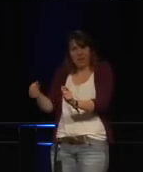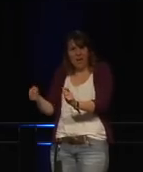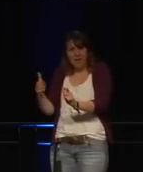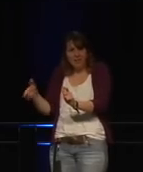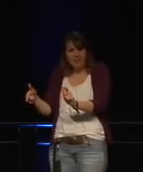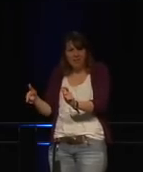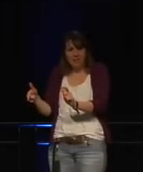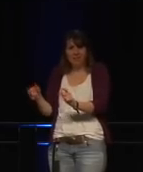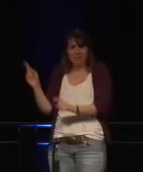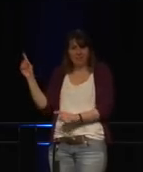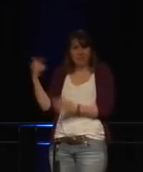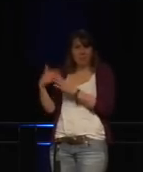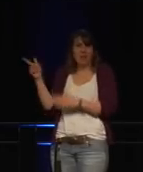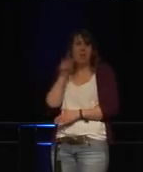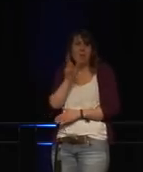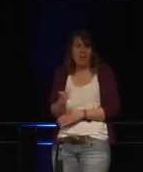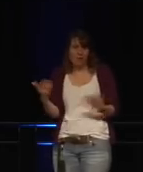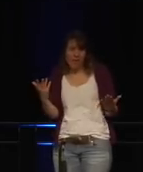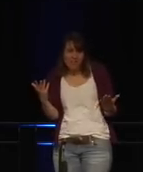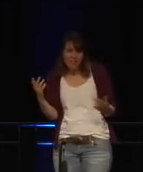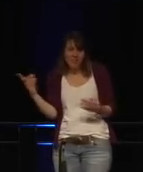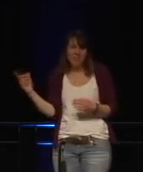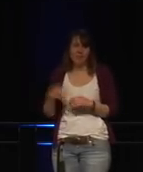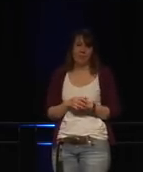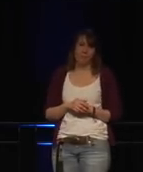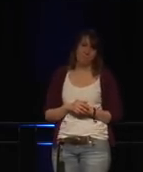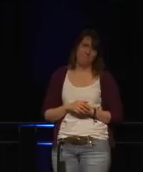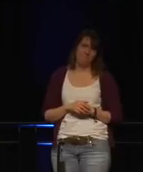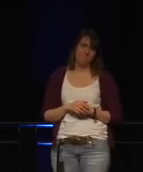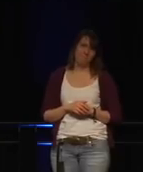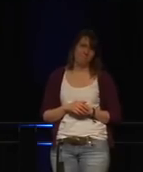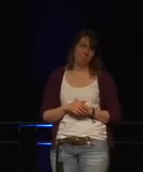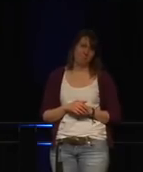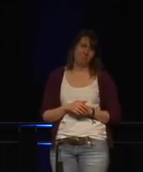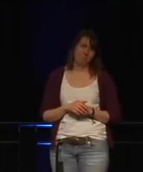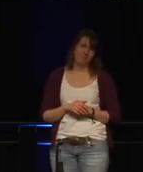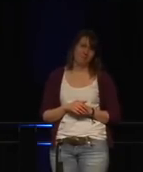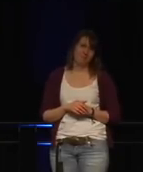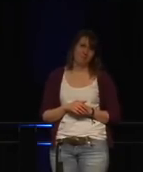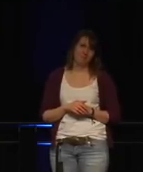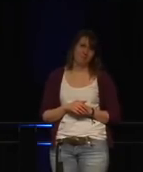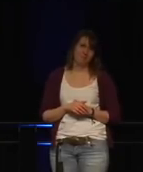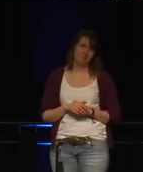-Fehlern. Das Passwort ist 10x8. Wenn du vergisst, das zu wechseln,